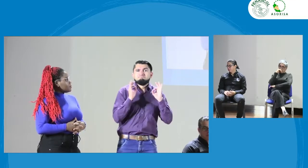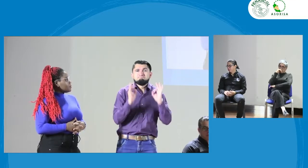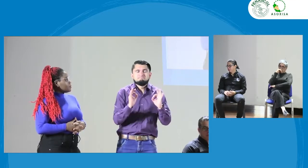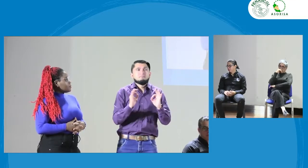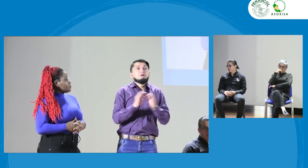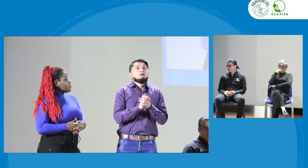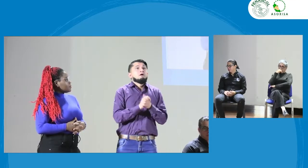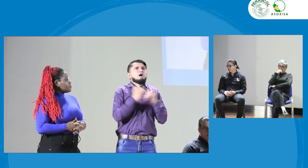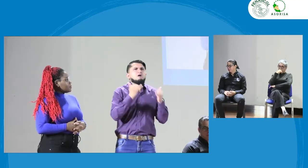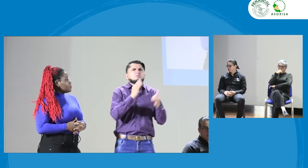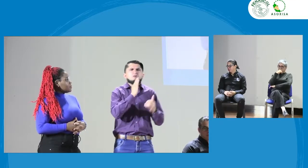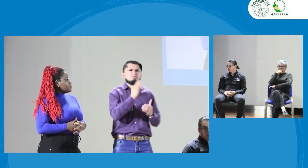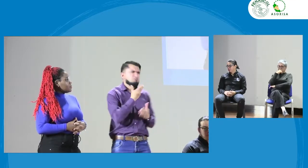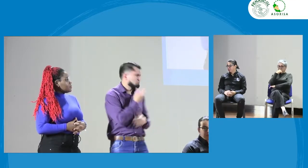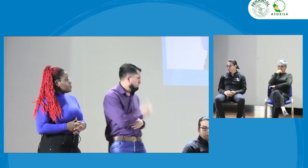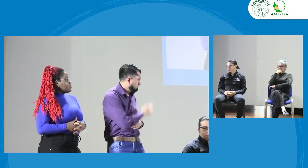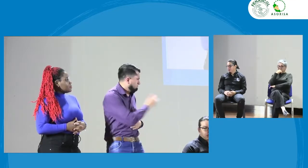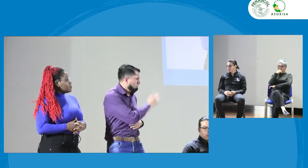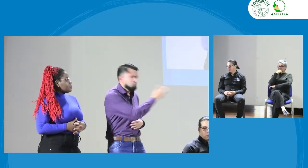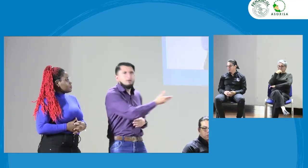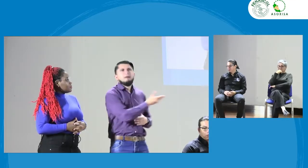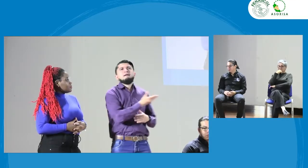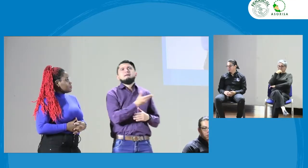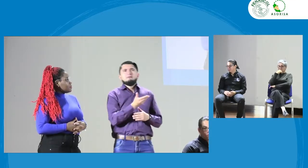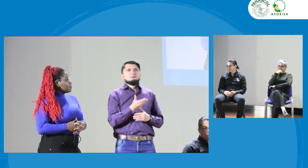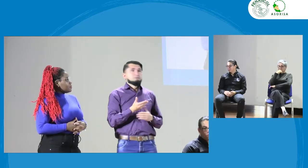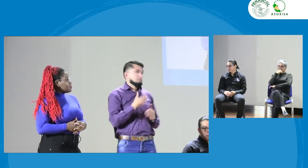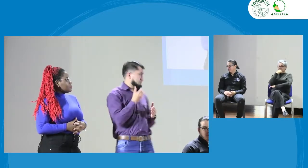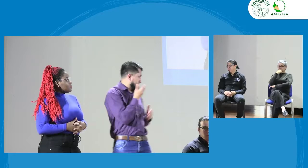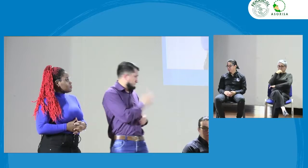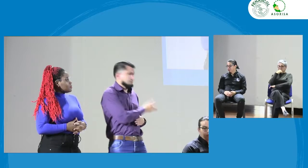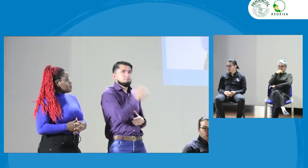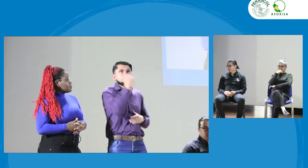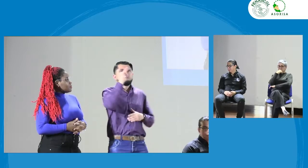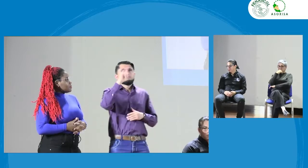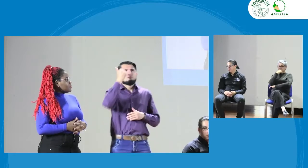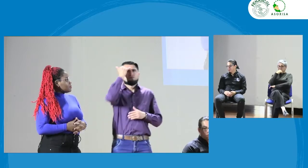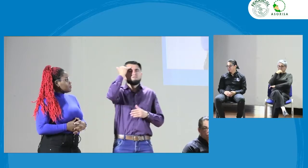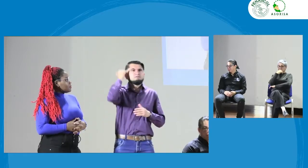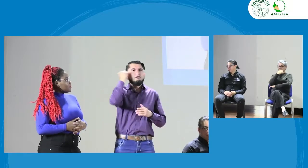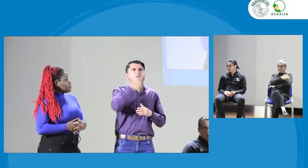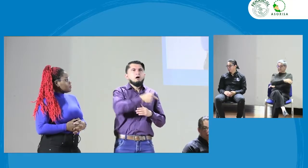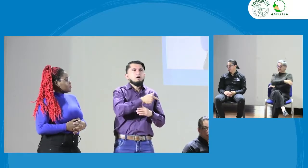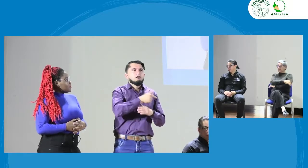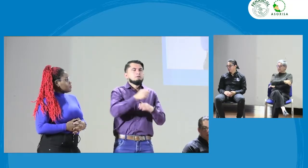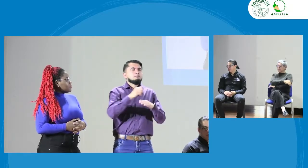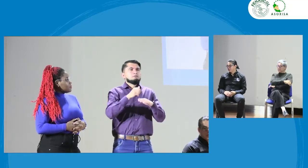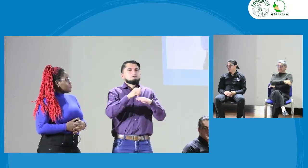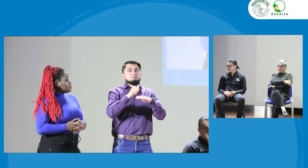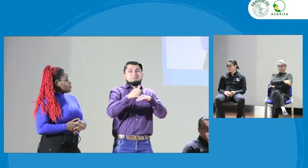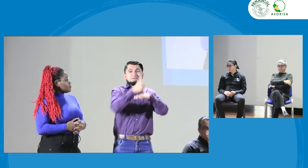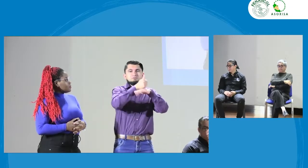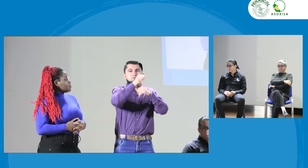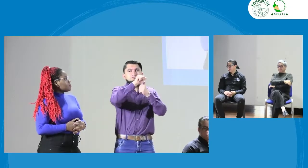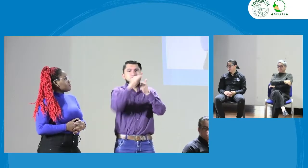pues, pues, son ellos nuestros panelistas y también, pues, está nuestro moderador, el señor Joaquín Hernández,